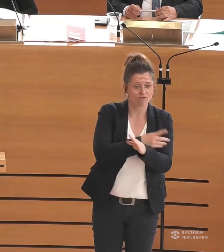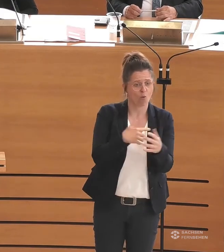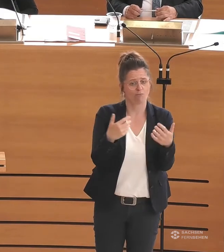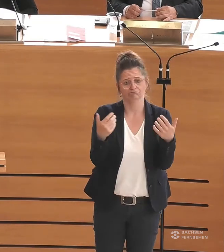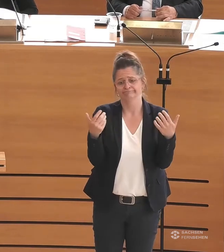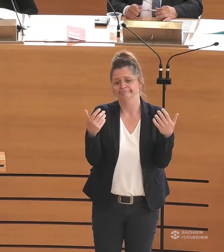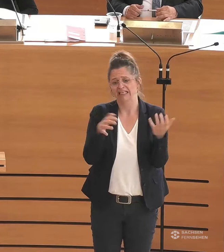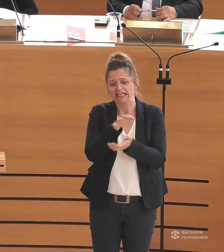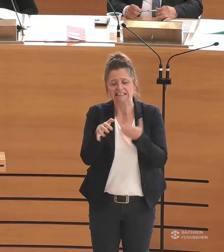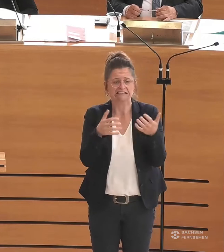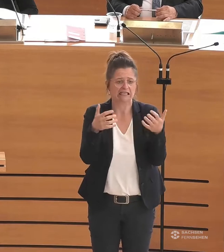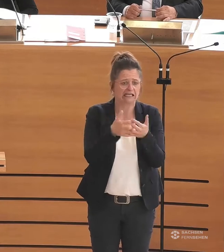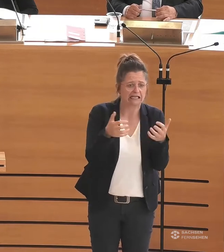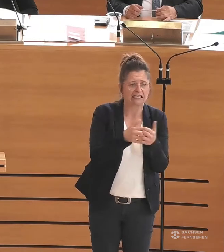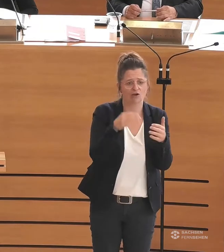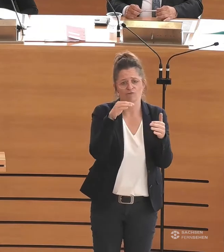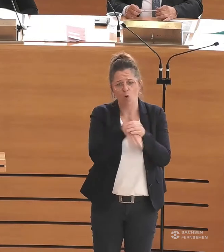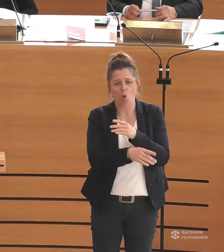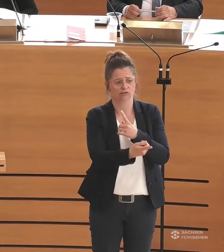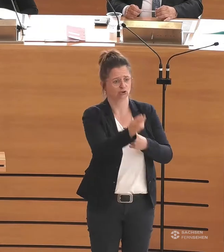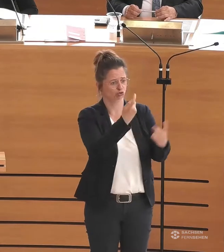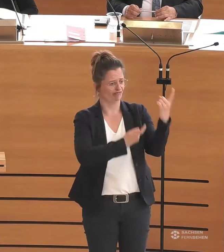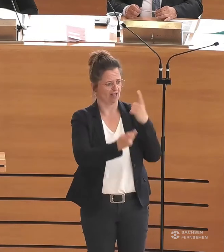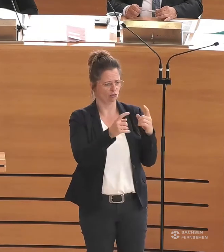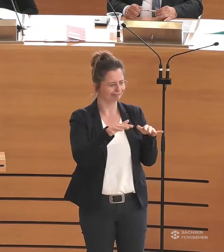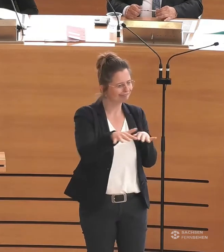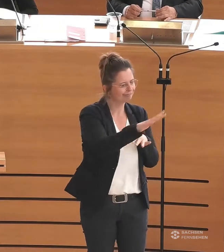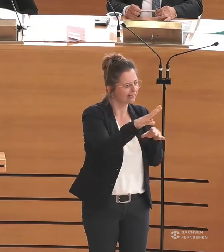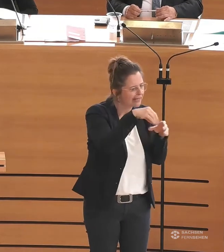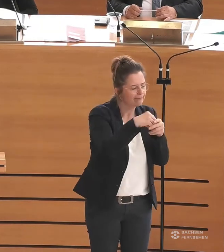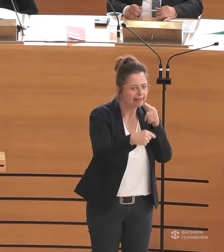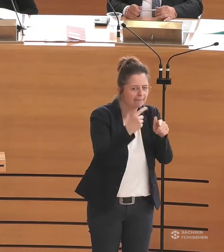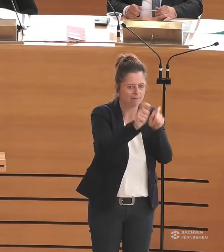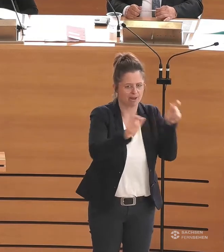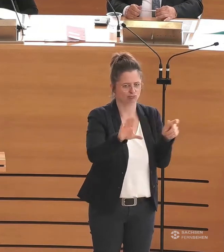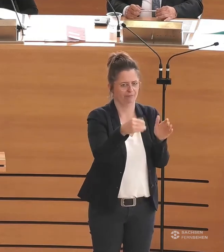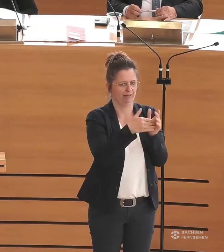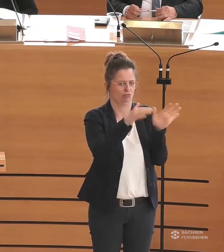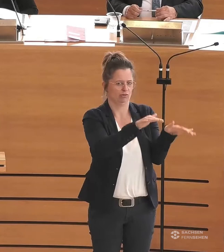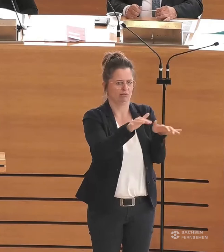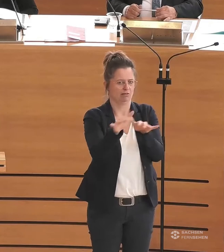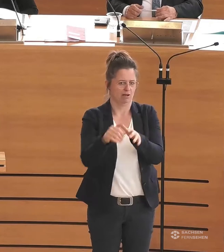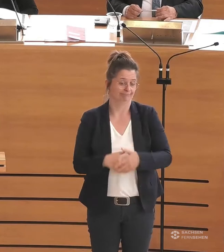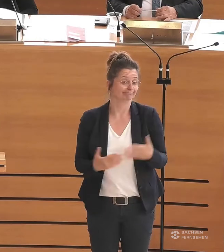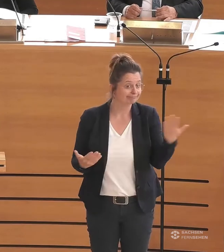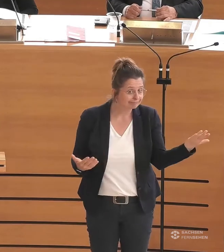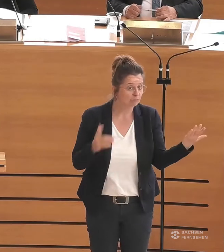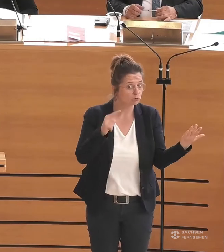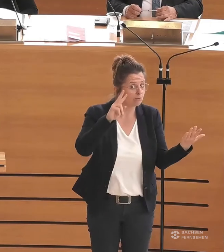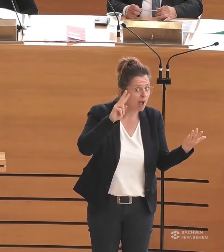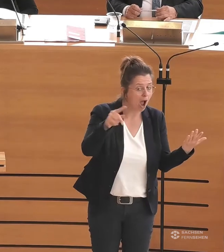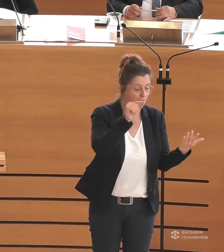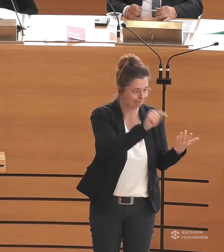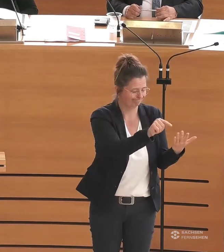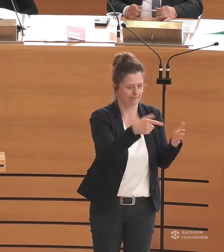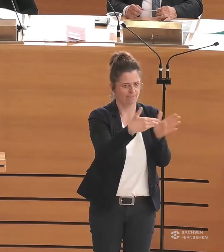Kriegen, die Flucht und Zuwanderung zu uns geführt haben. Und es ist wirklich wichtig, auch hier Barrierefreiheit und Inklusion mitzudenken. Es ist